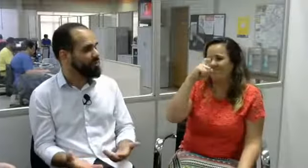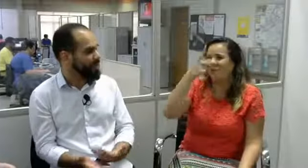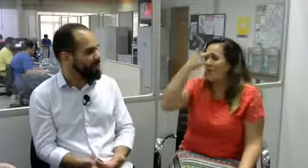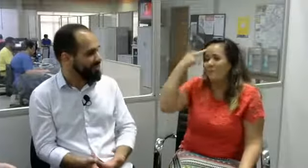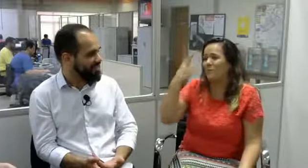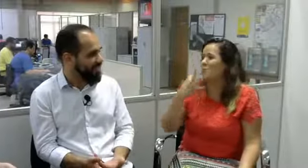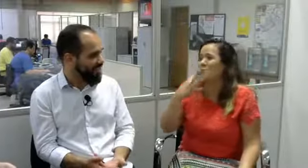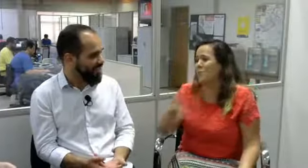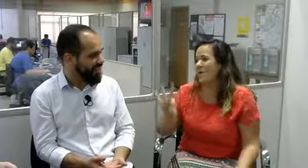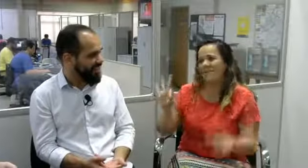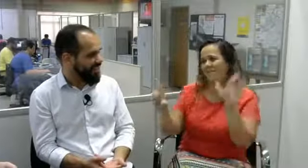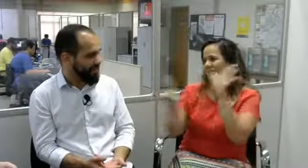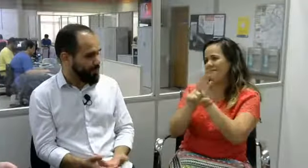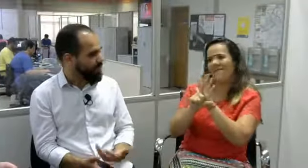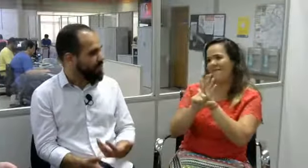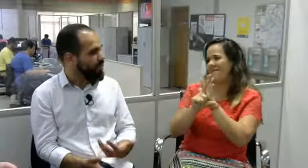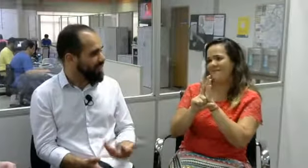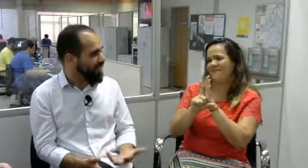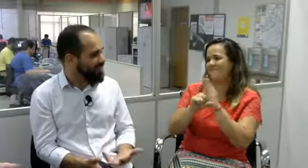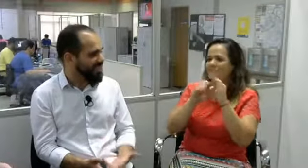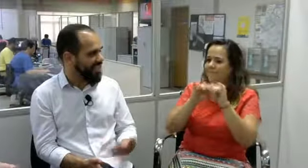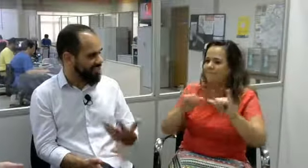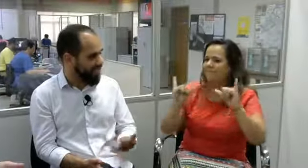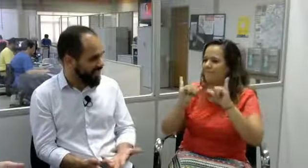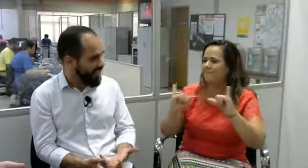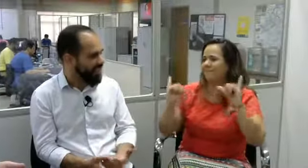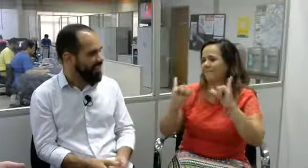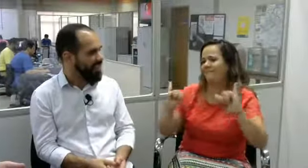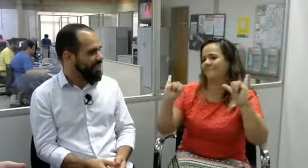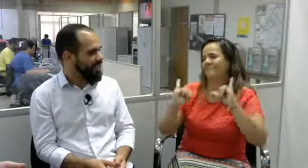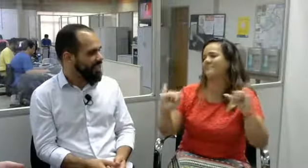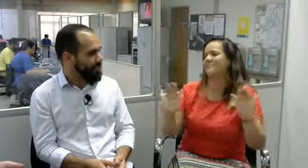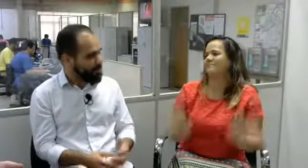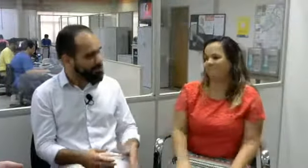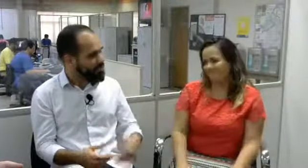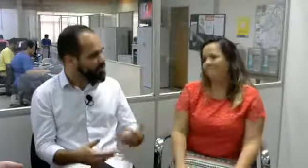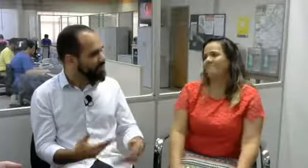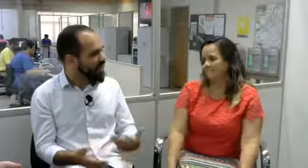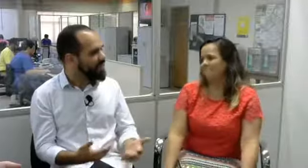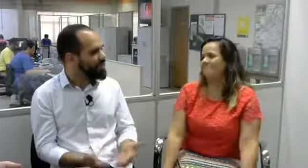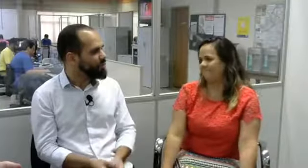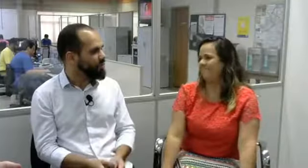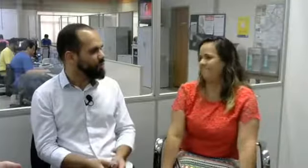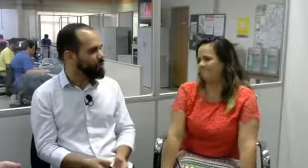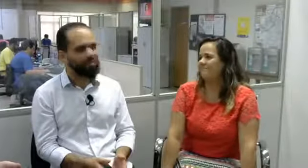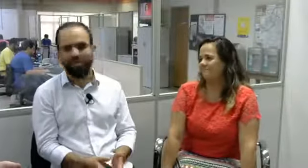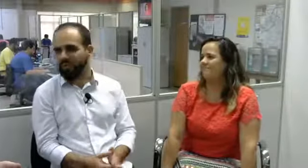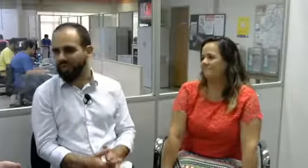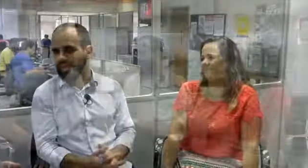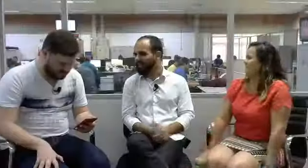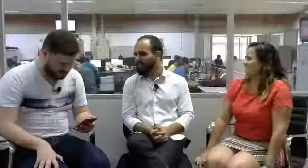acontecia. As pessoas não conhecem essa lei e nós precisamos divulgar isso. E isso começou a ser divulgado mais.